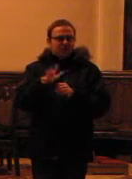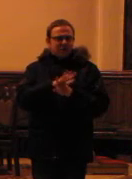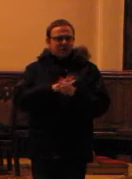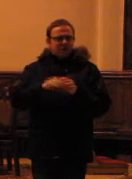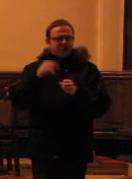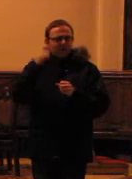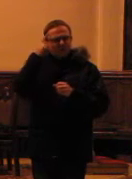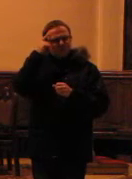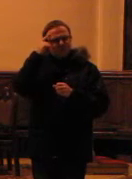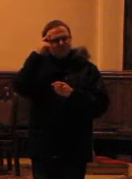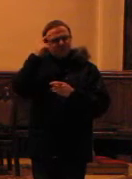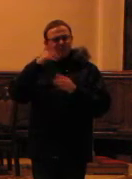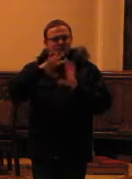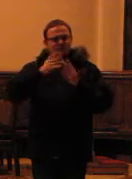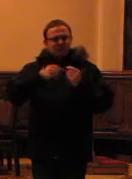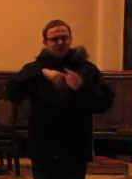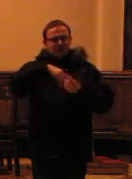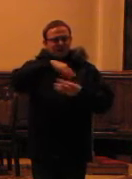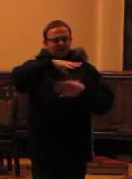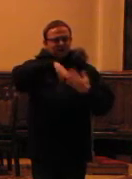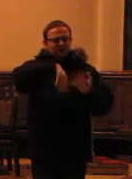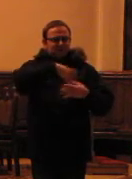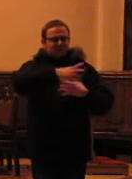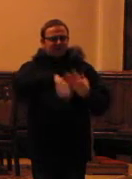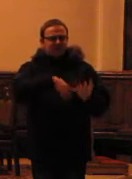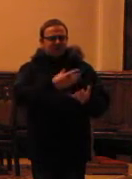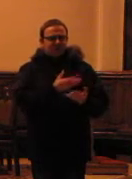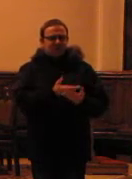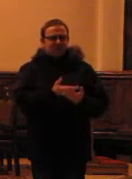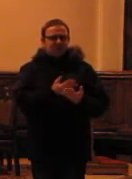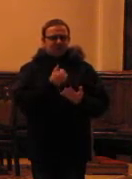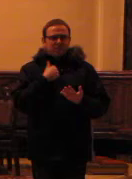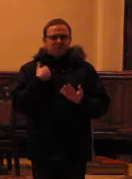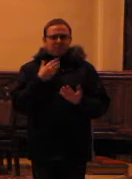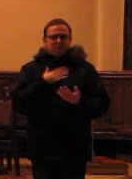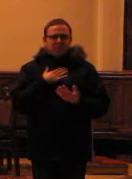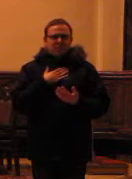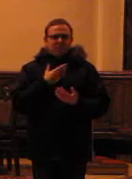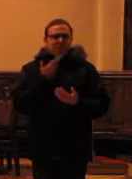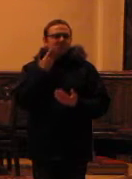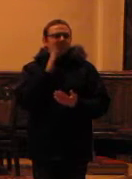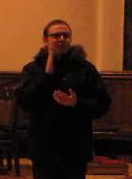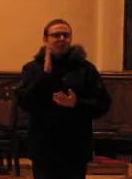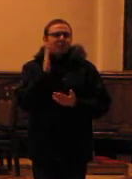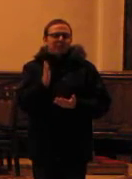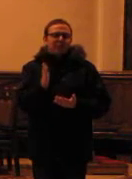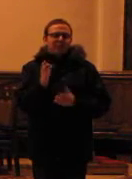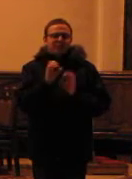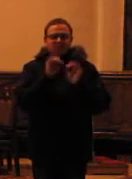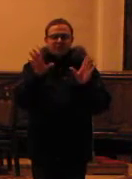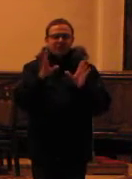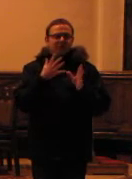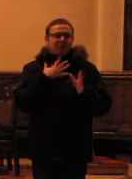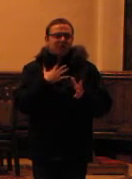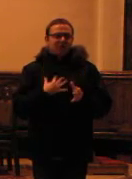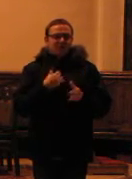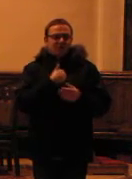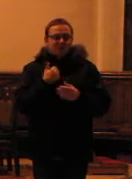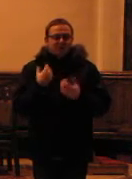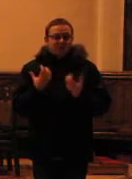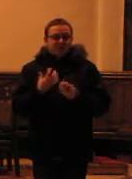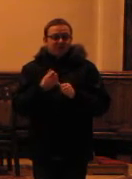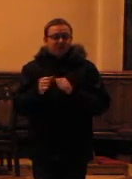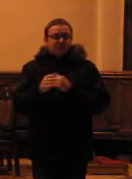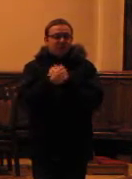To jest wszystko poklecone. Mam naprawdę bardzo proste pragnienia. Chcemy być po prostu